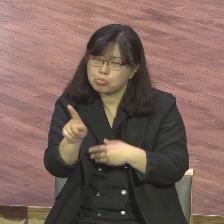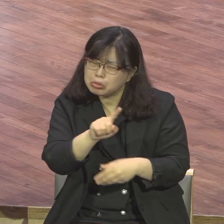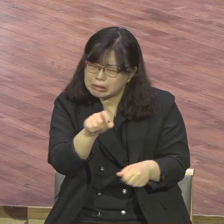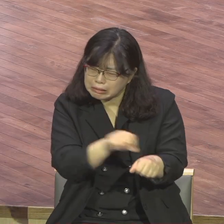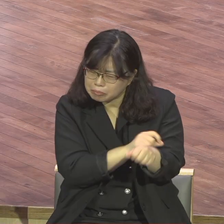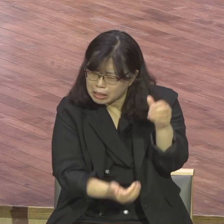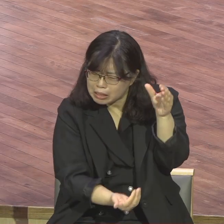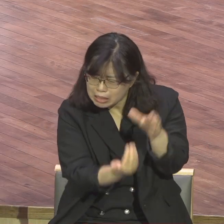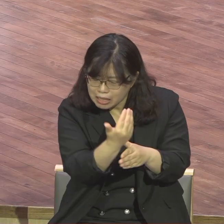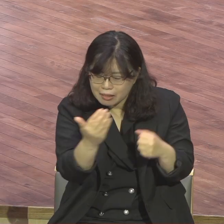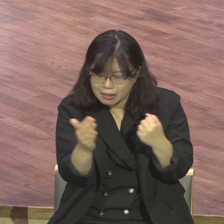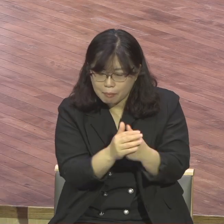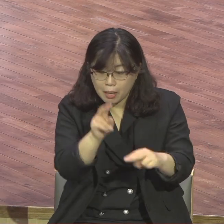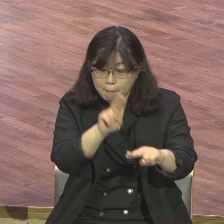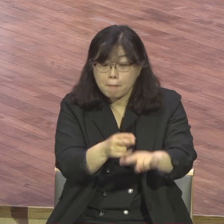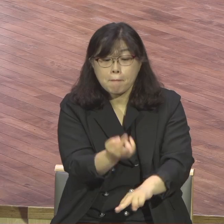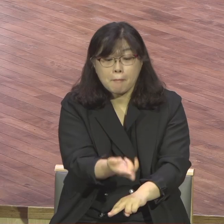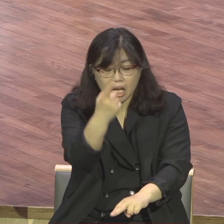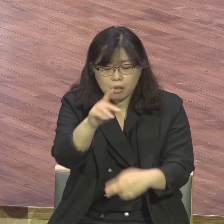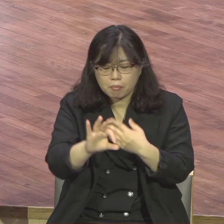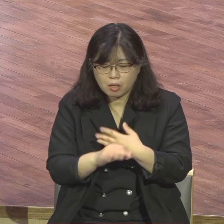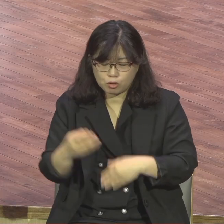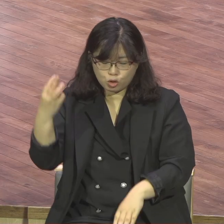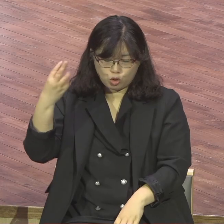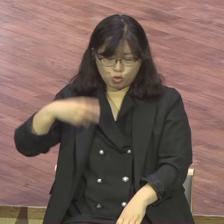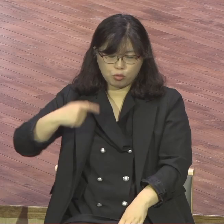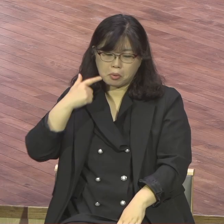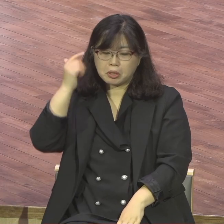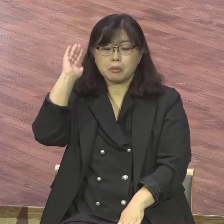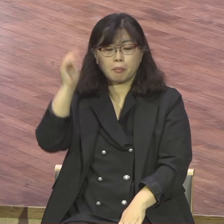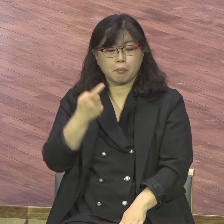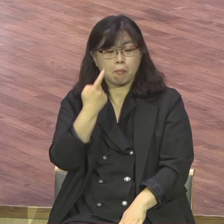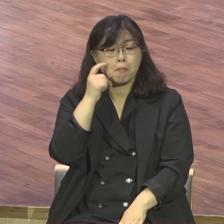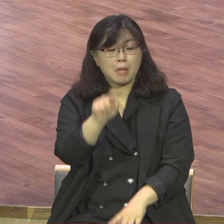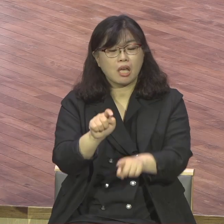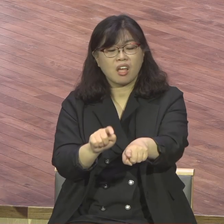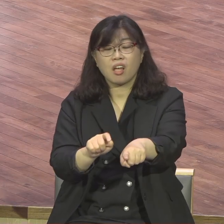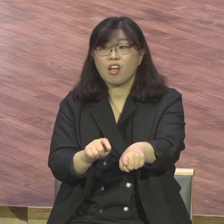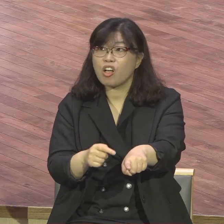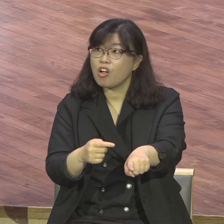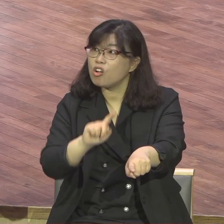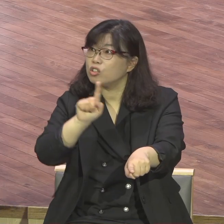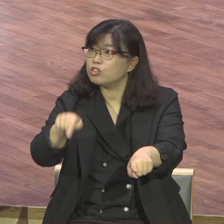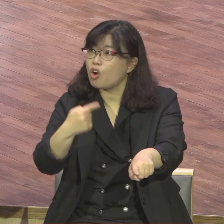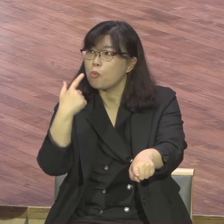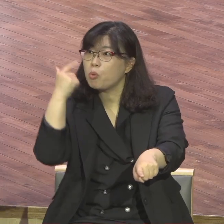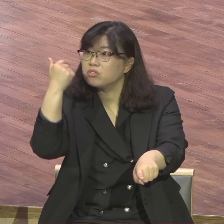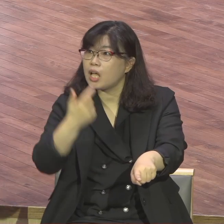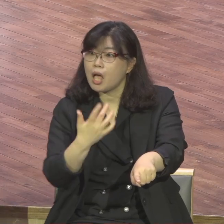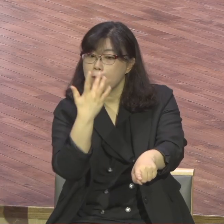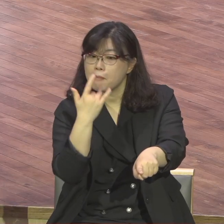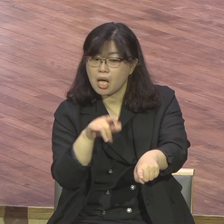무슨 말입니까 중요한 거는 흐름을 같이 타자는 얘기에요 흐름을 타야 대화가 되지